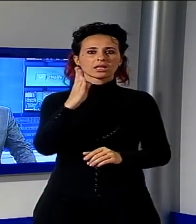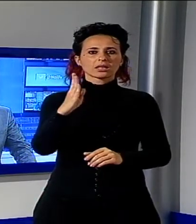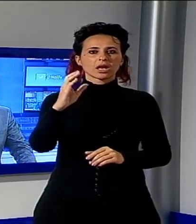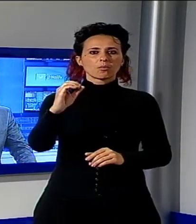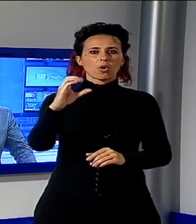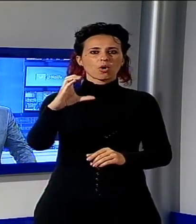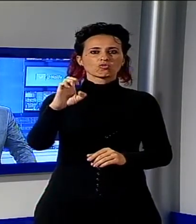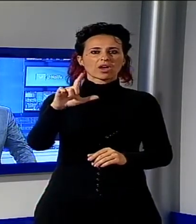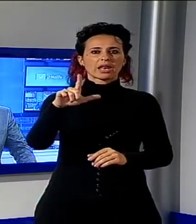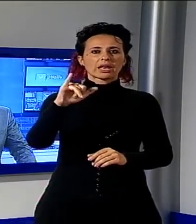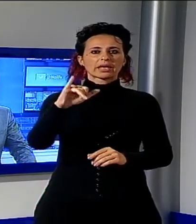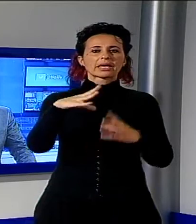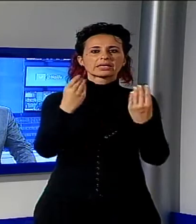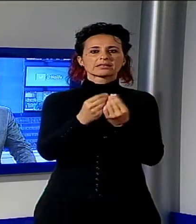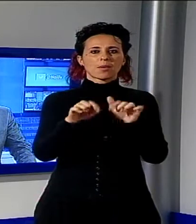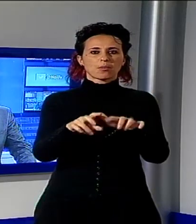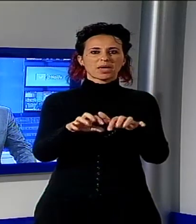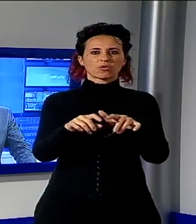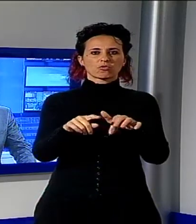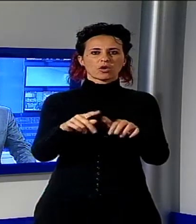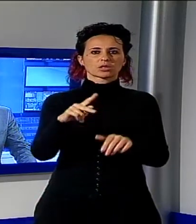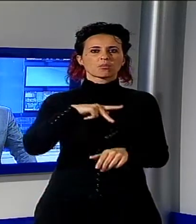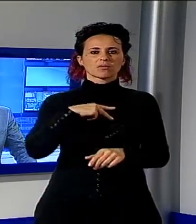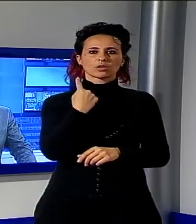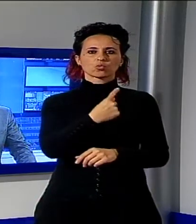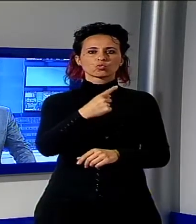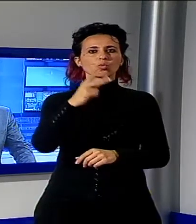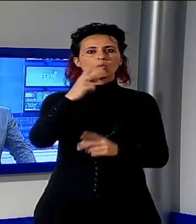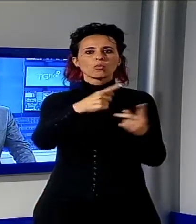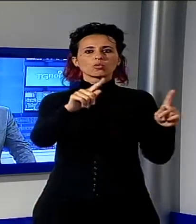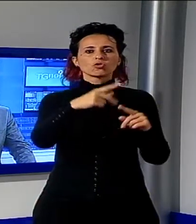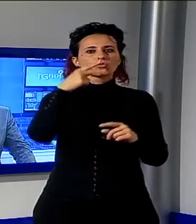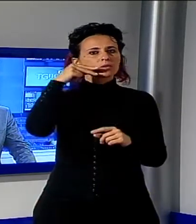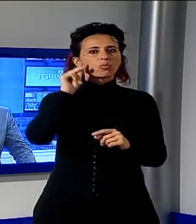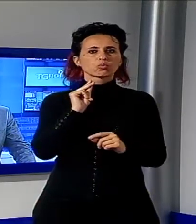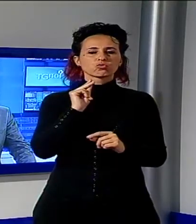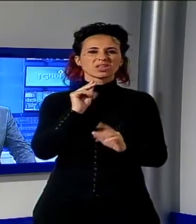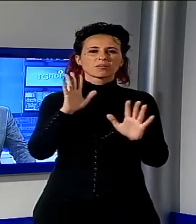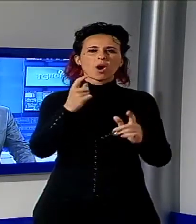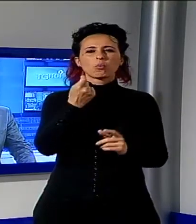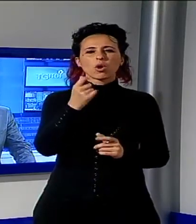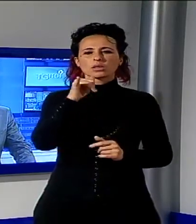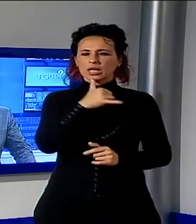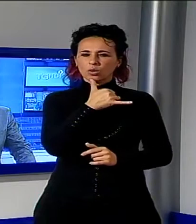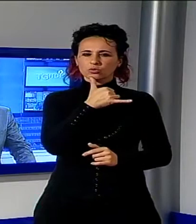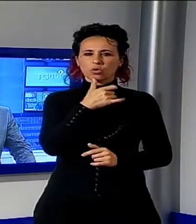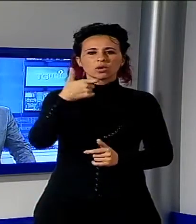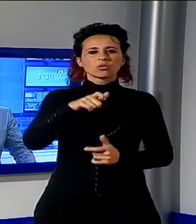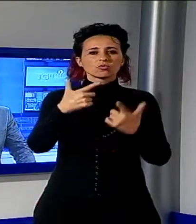pianoforte originale di Giacomo Puccini, anche se c'è stata un po' di delusione per il fatto che la città di Lucca non è mai stata nominata